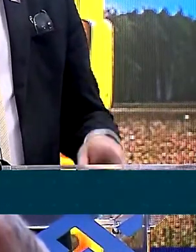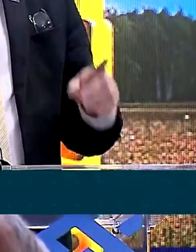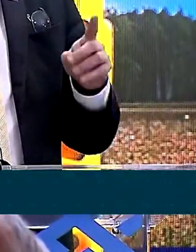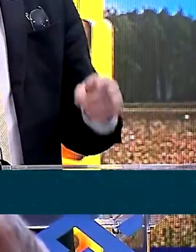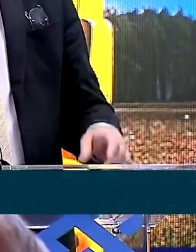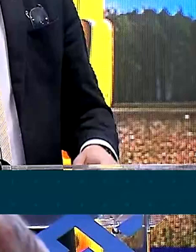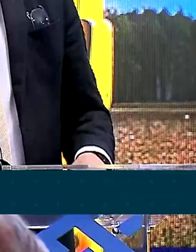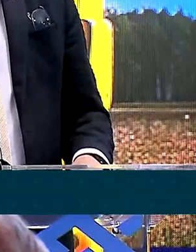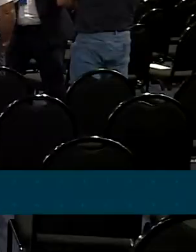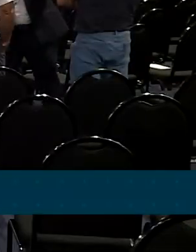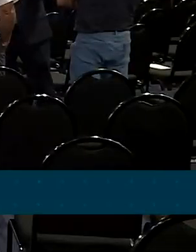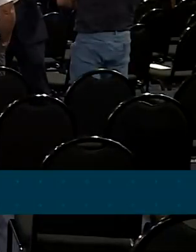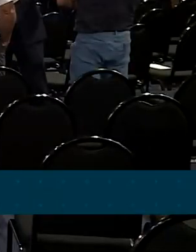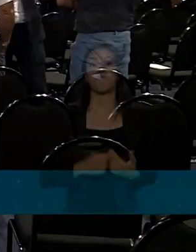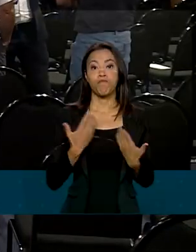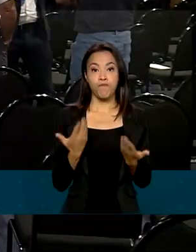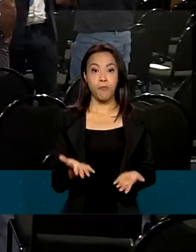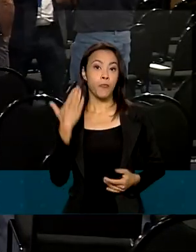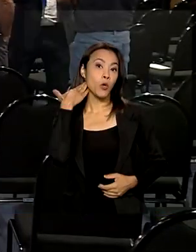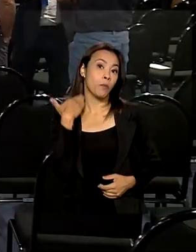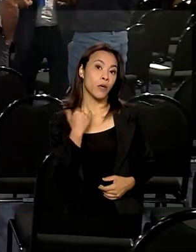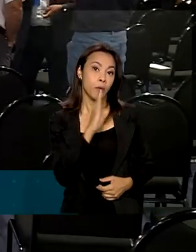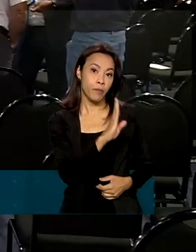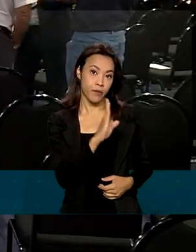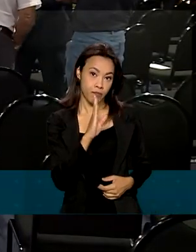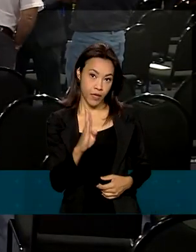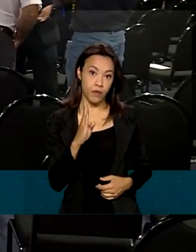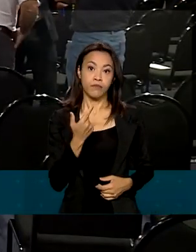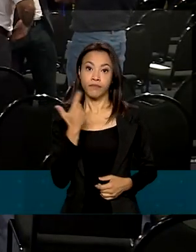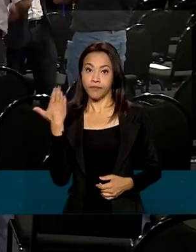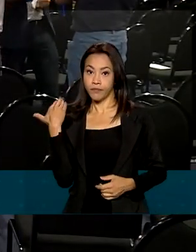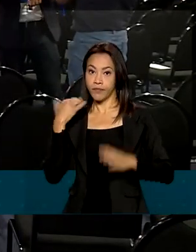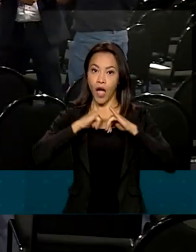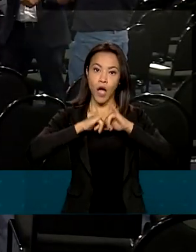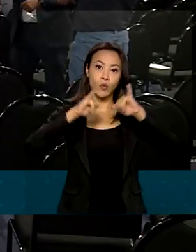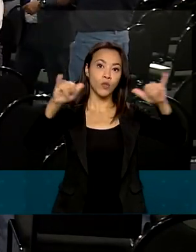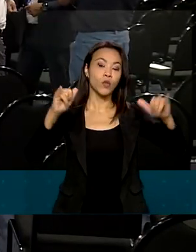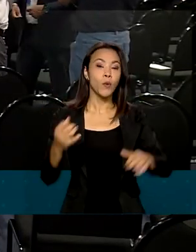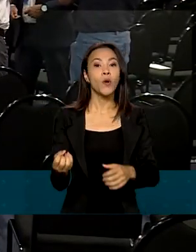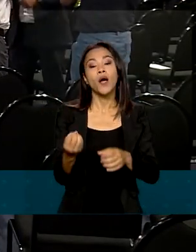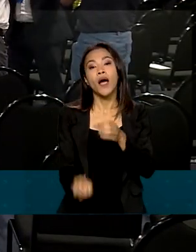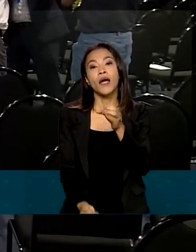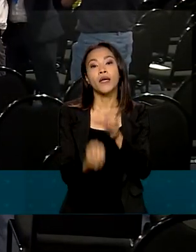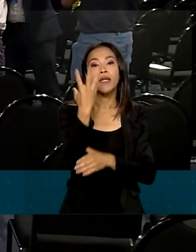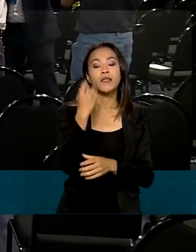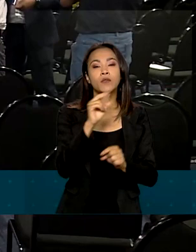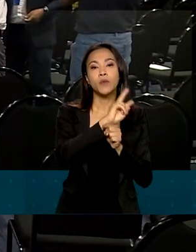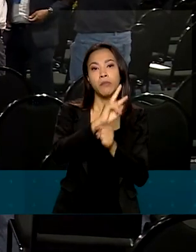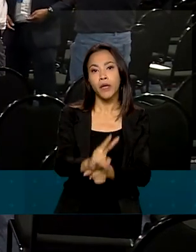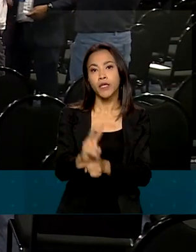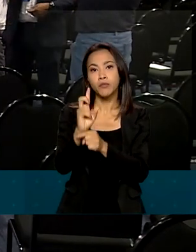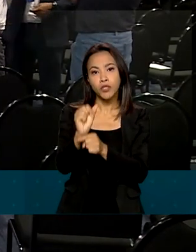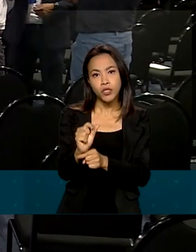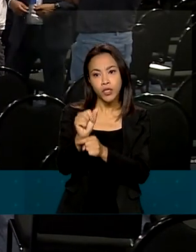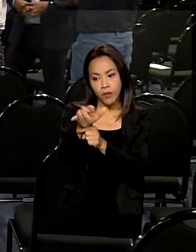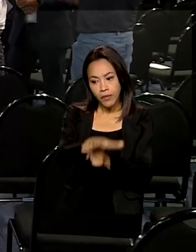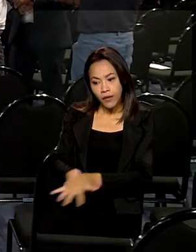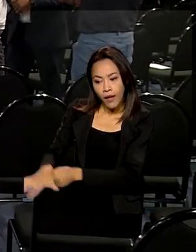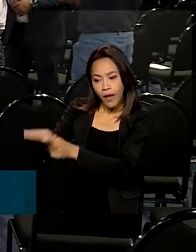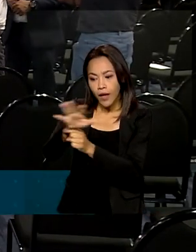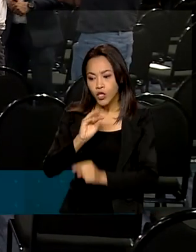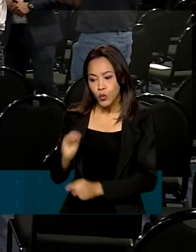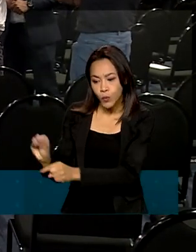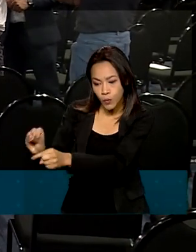BB no celular. O Banco do Brasil anunciou também a criação da cédula de produto rural voltada à preservação.